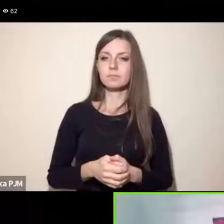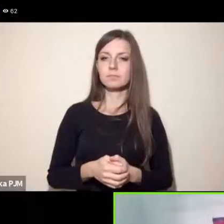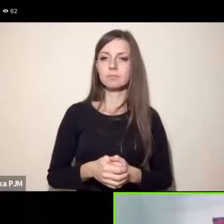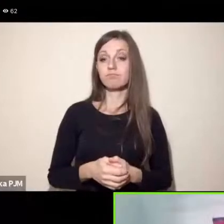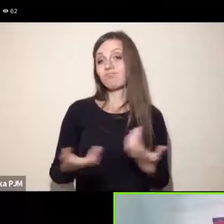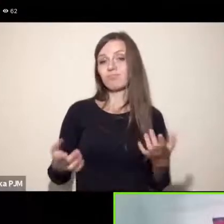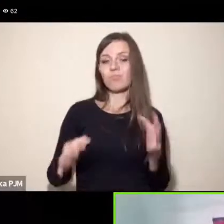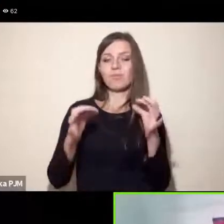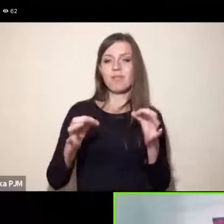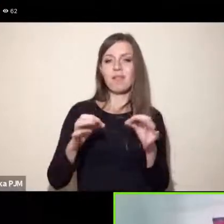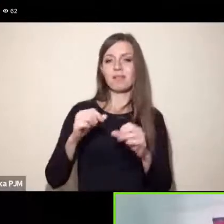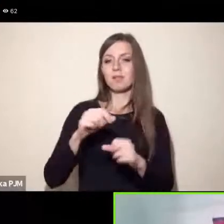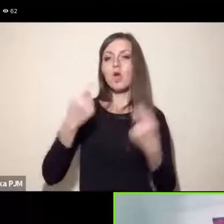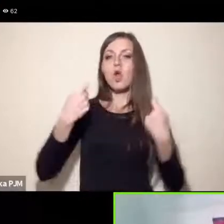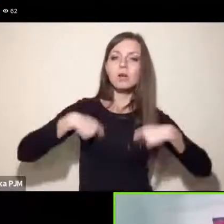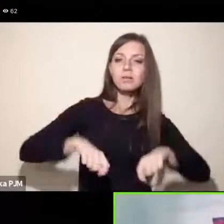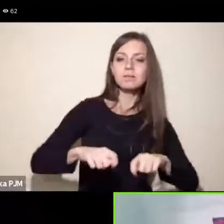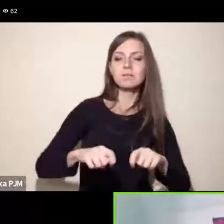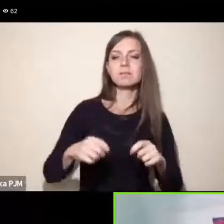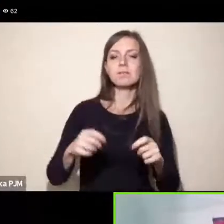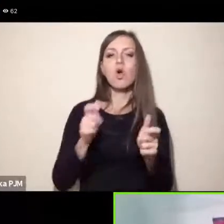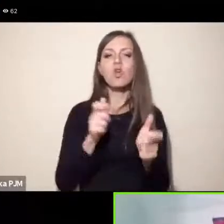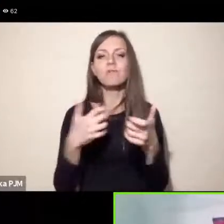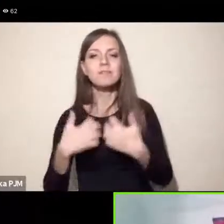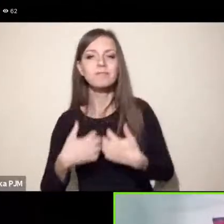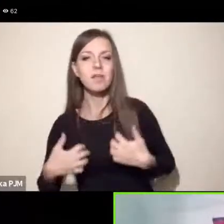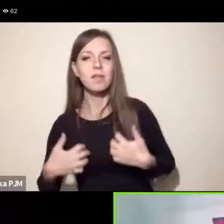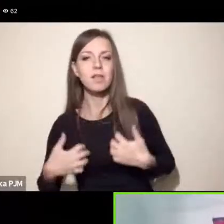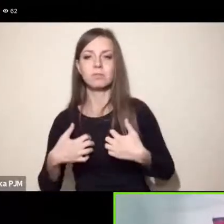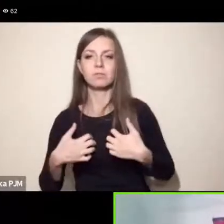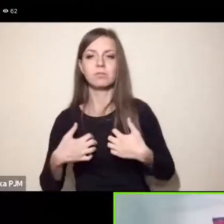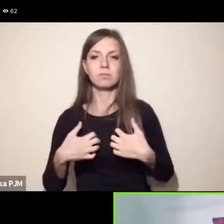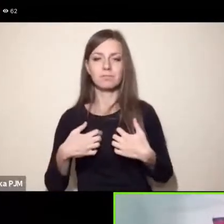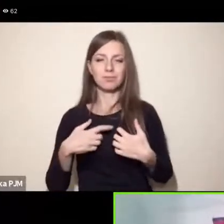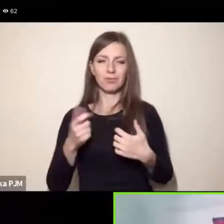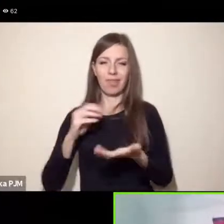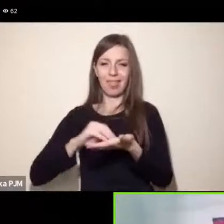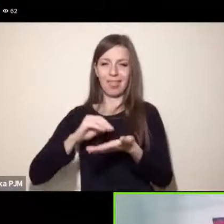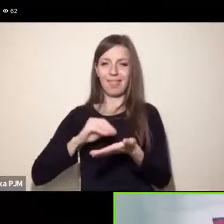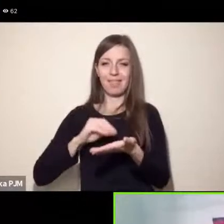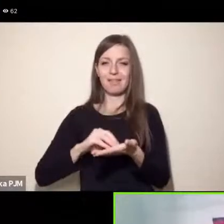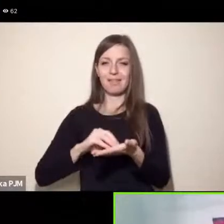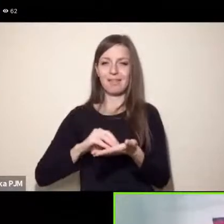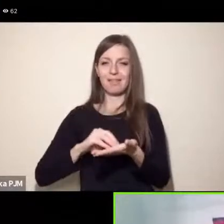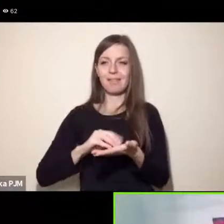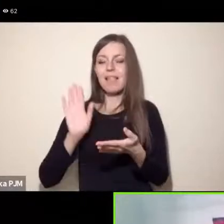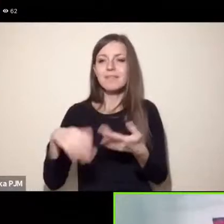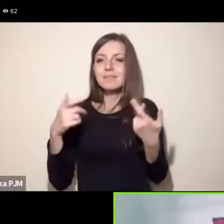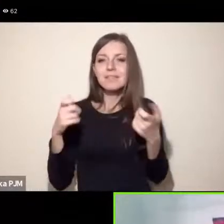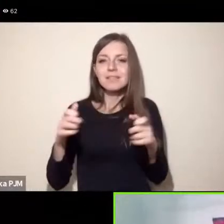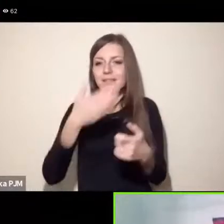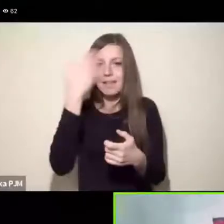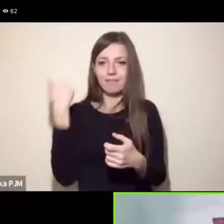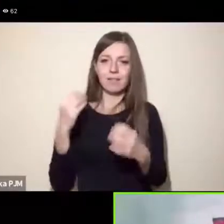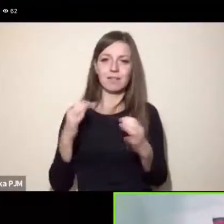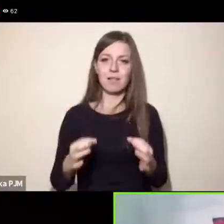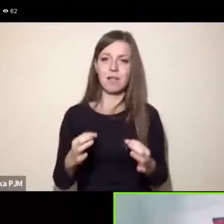zwierząt czy rolnicy tacy tradycyjni nie mają prawdopodobnie większego pojęcia